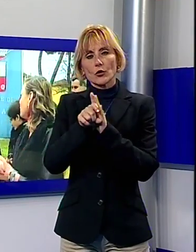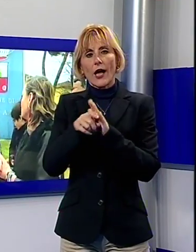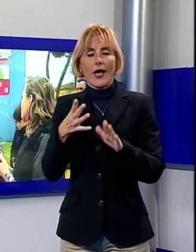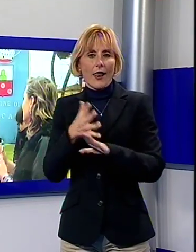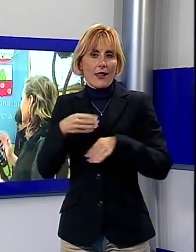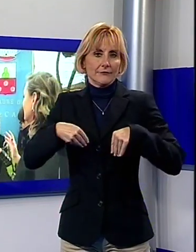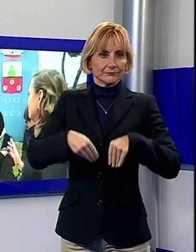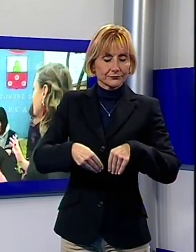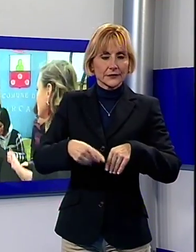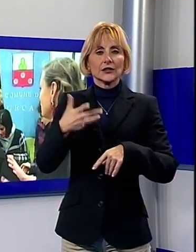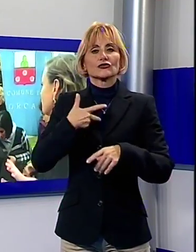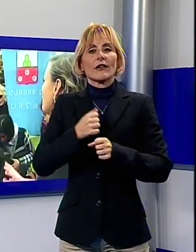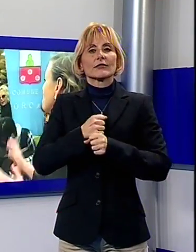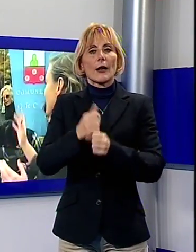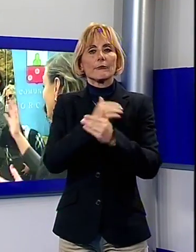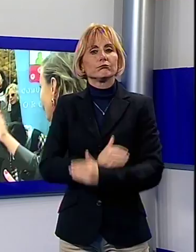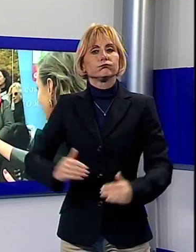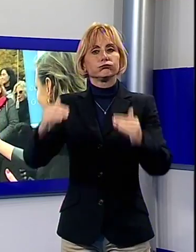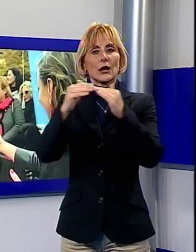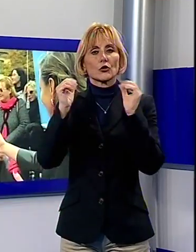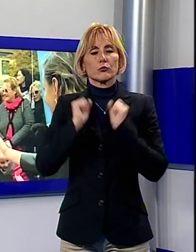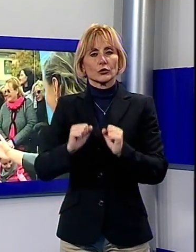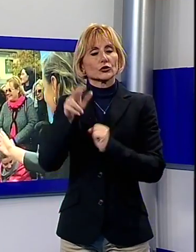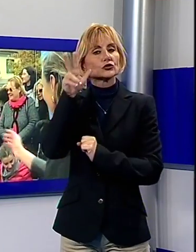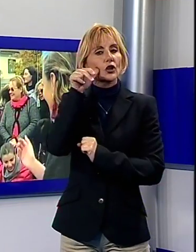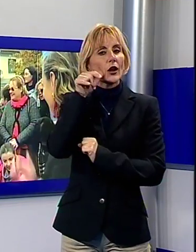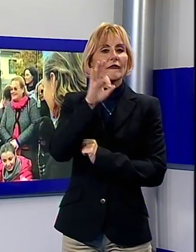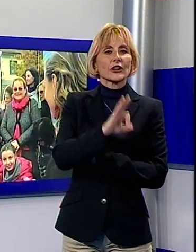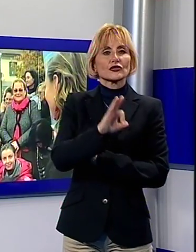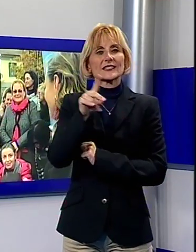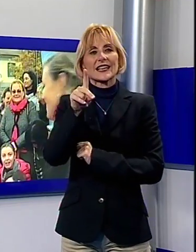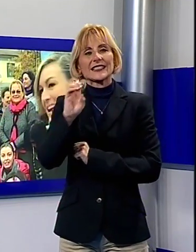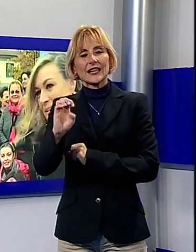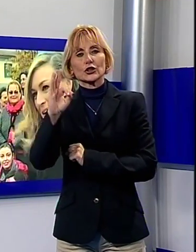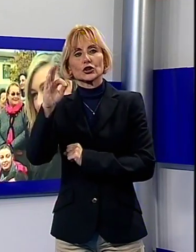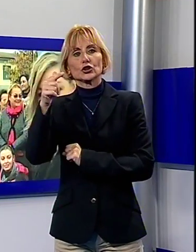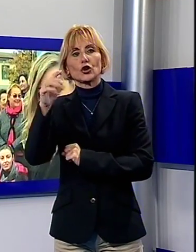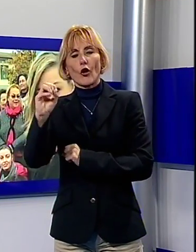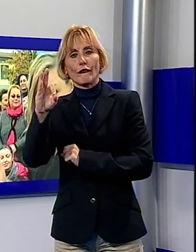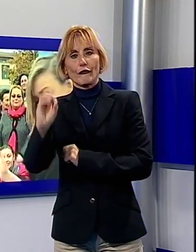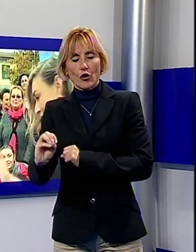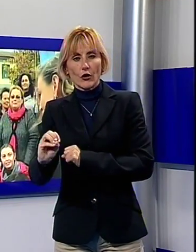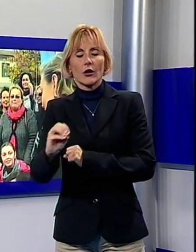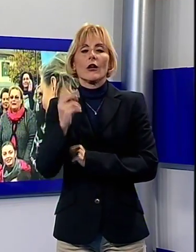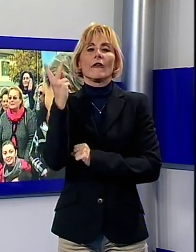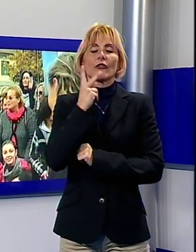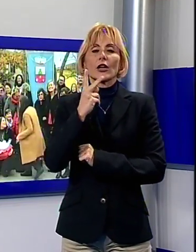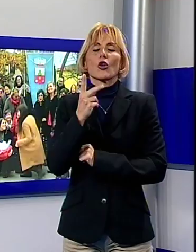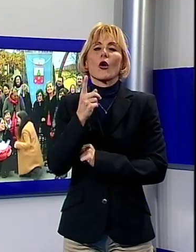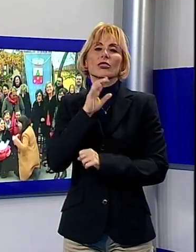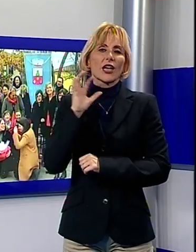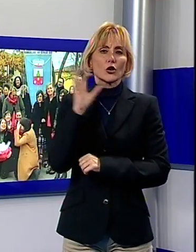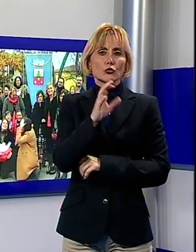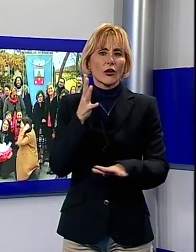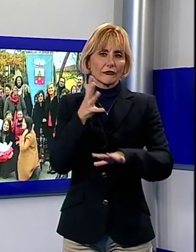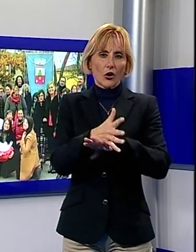delega alle pari opportunità Francesca De Toffol, che ha detto che c'è troppa omertà nel denunciare la violenza e